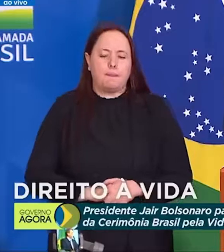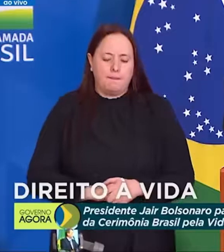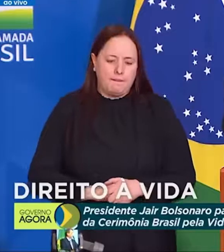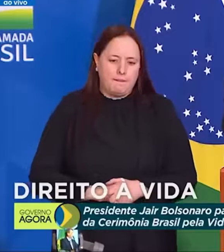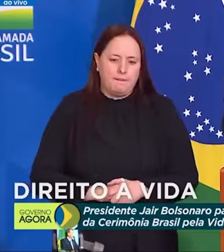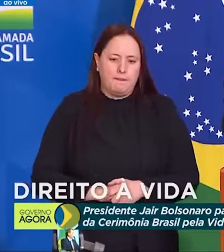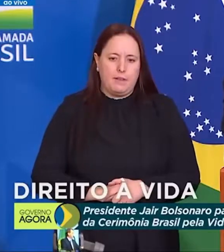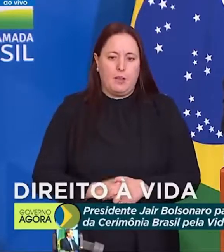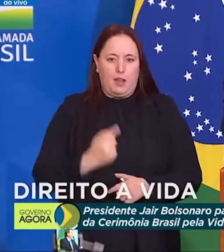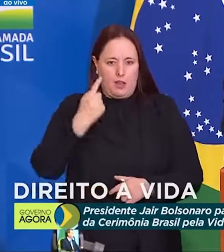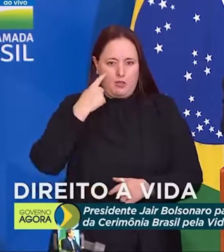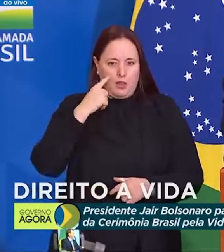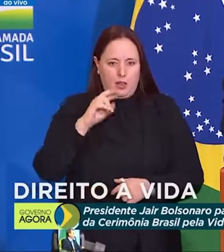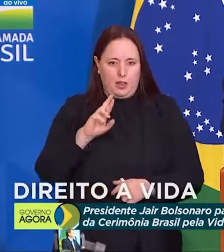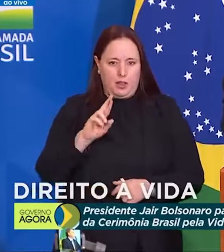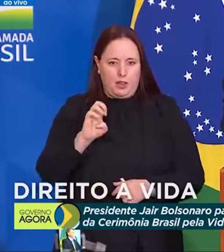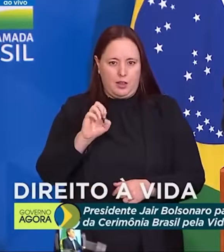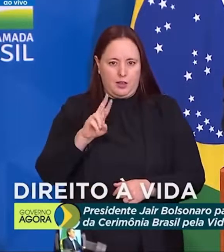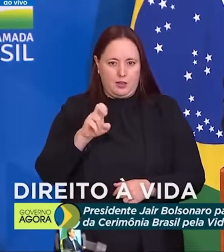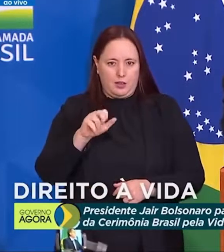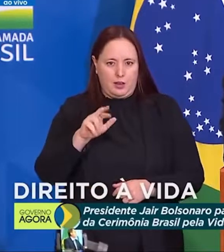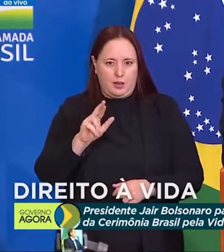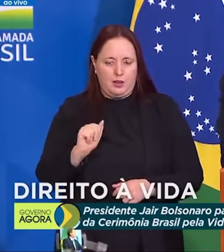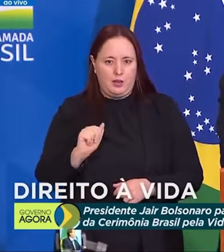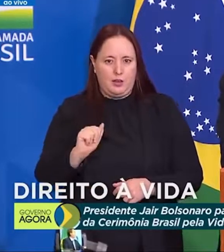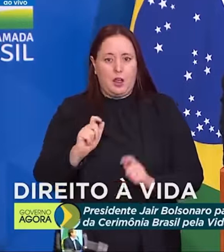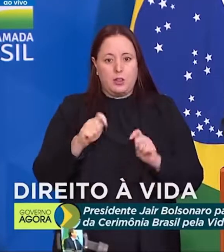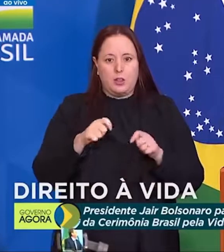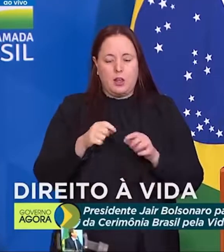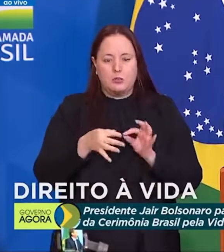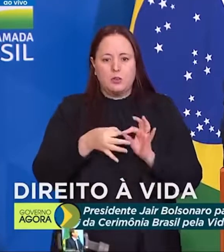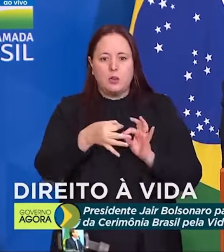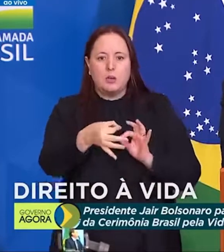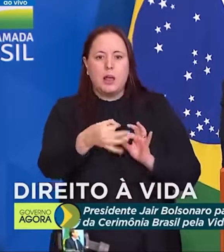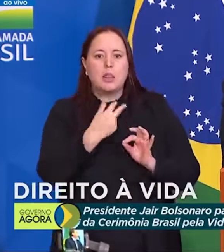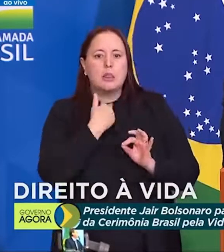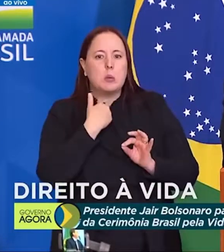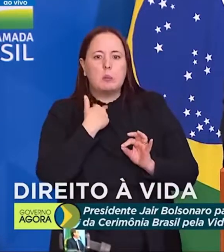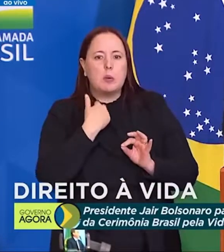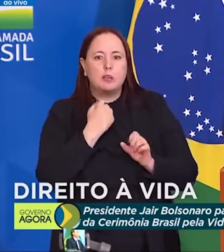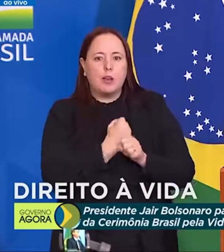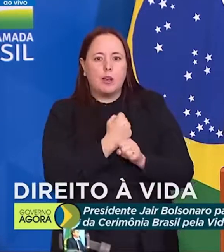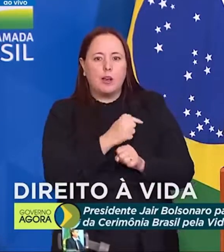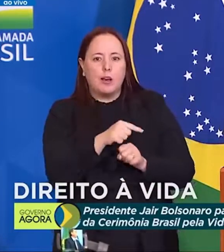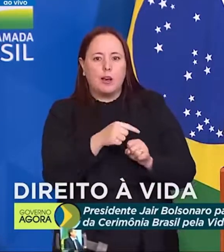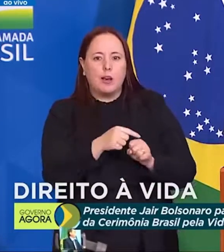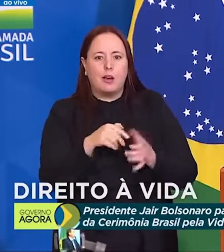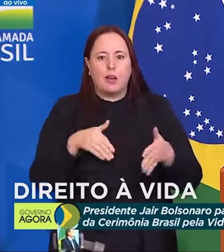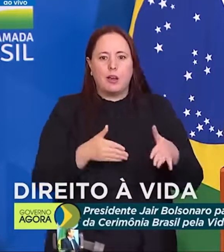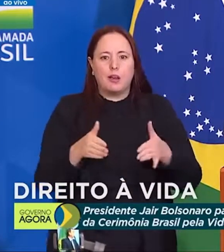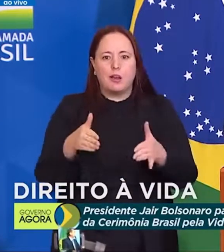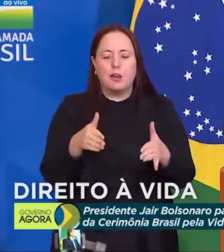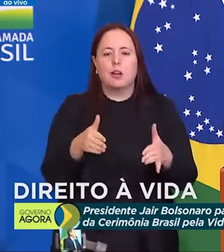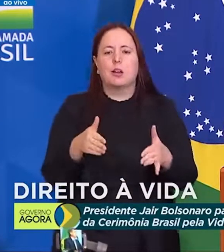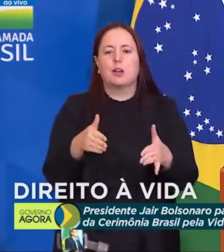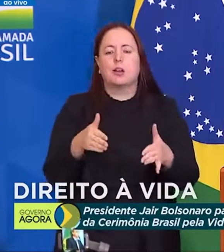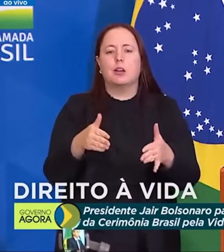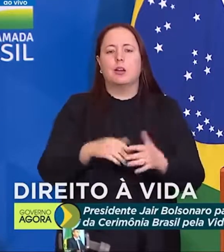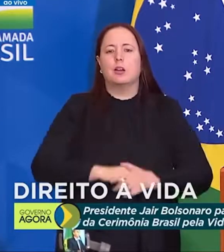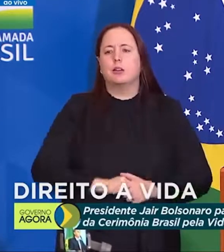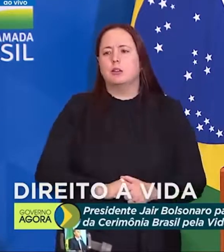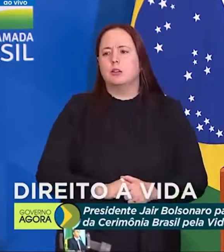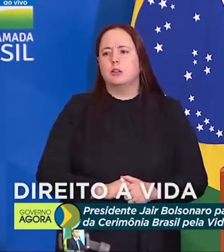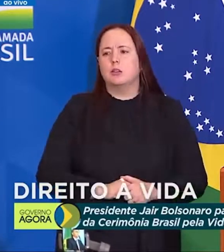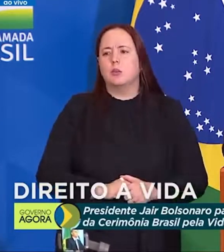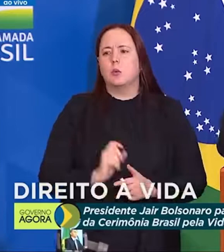E pela reserva pode passar, mas não pode asfaltar a estrada. E a estrada é intransitável grande